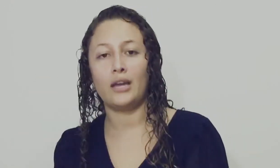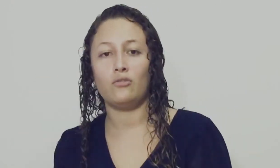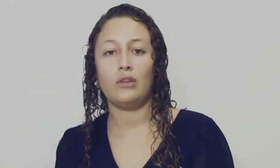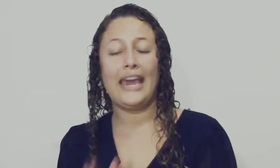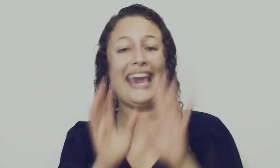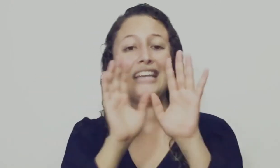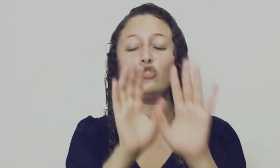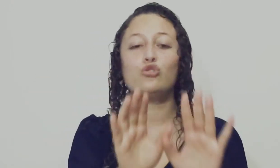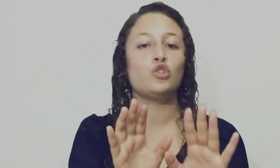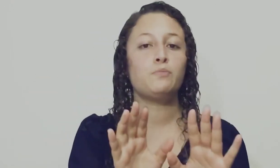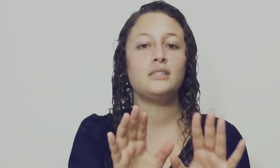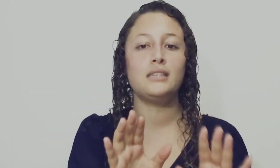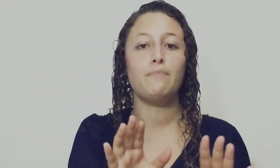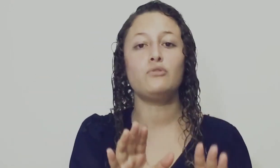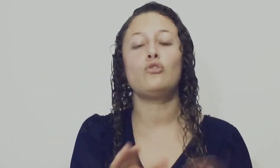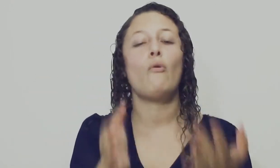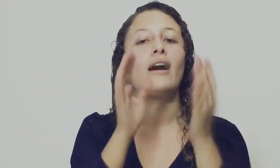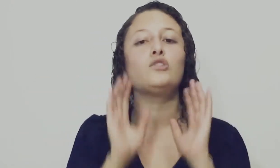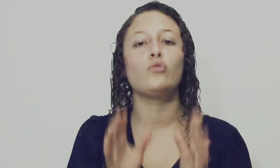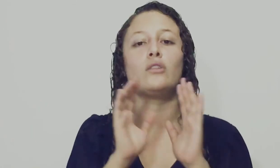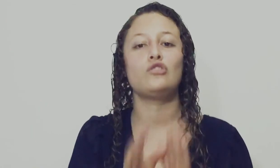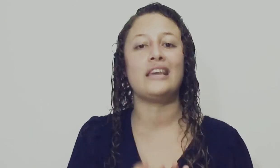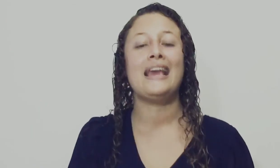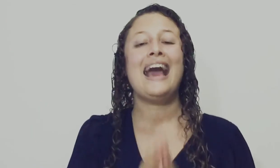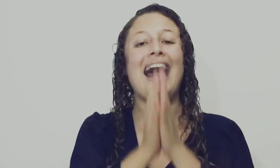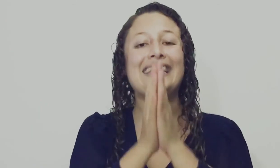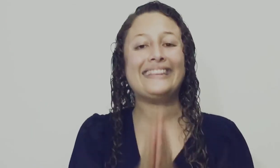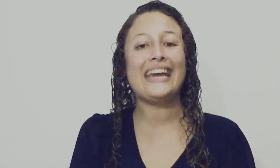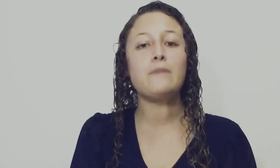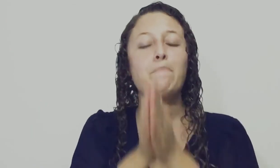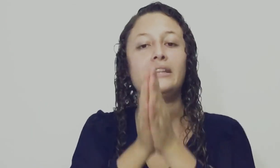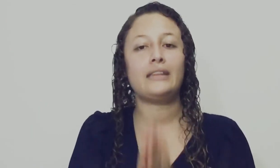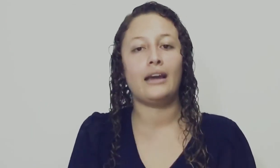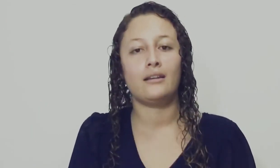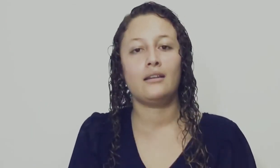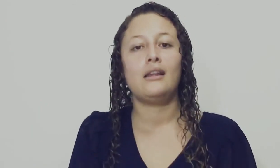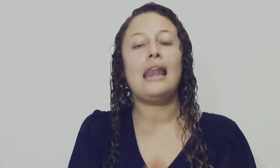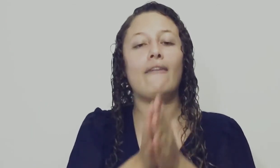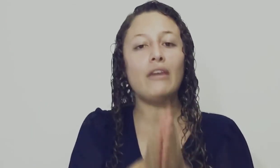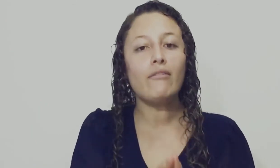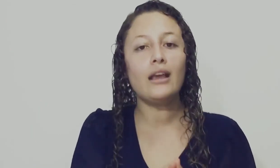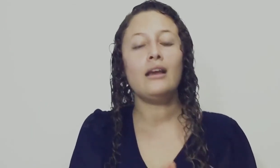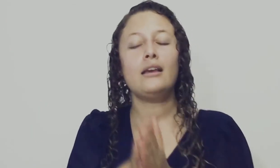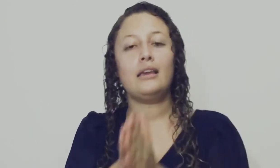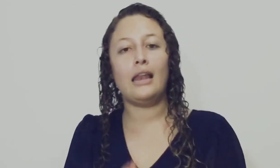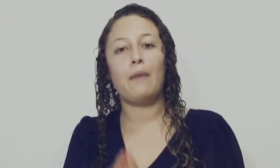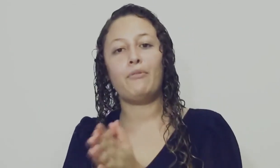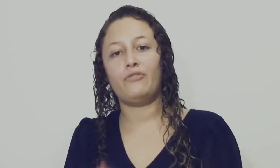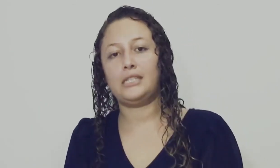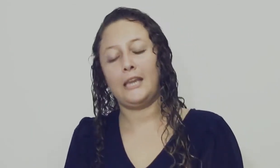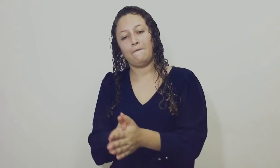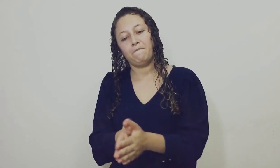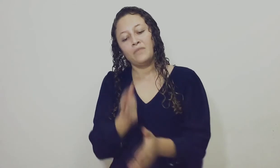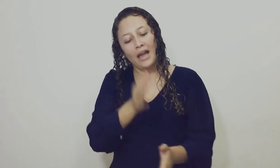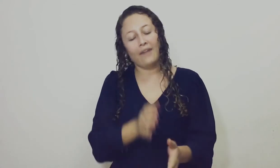Por año Esos dos principios Lo van a ayudar A usted A interpretar La Biblia Y la